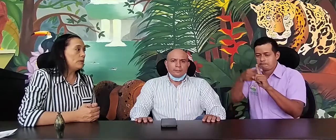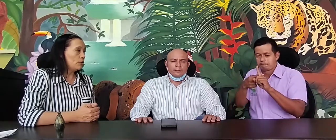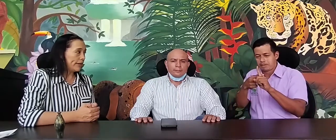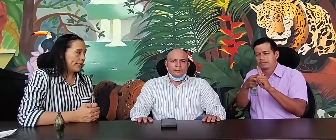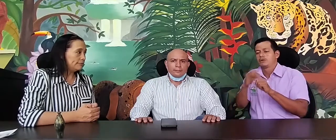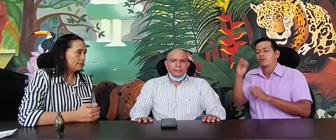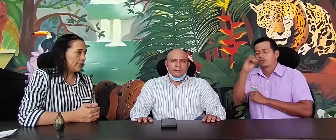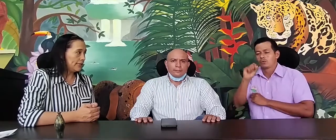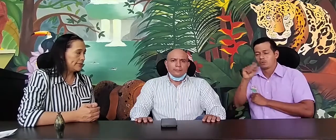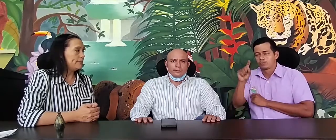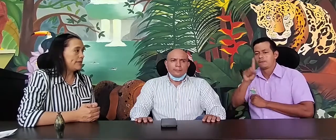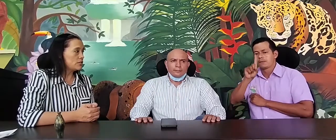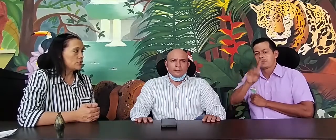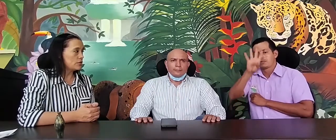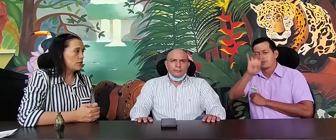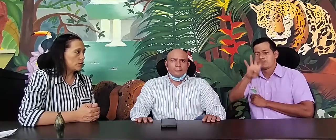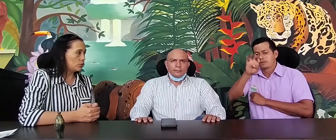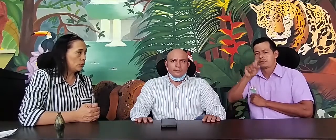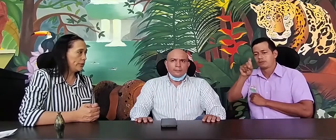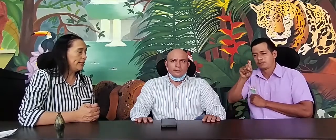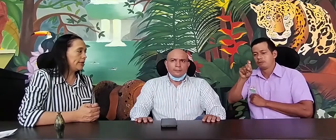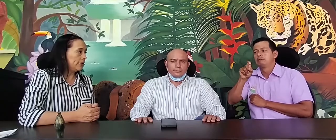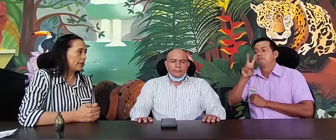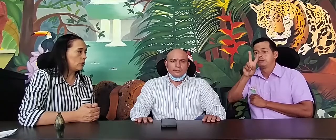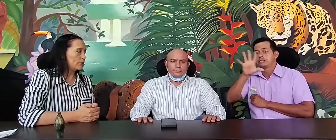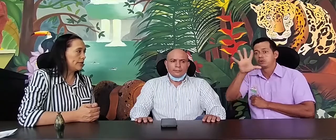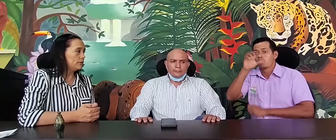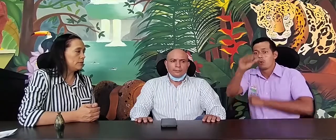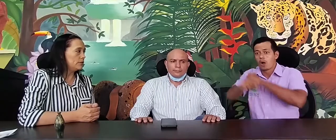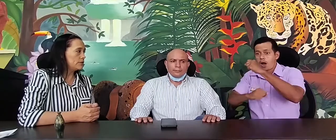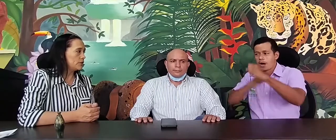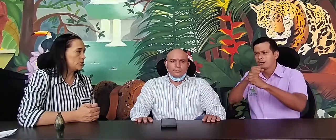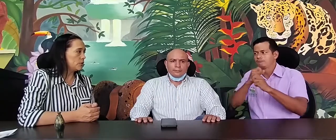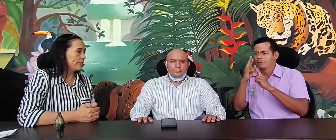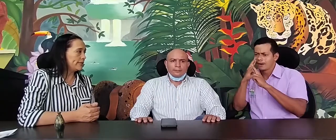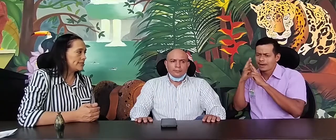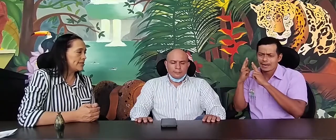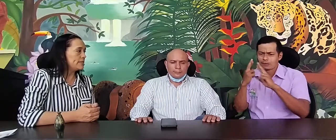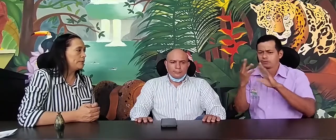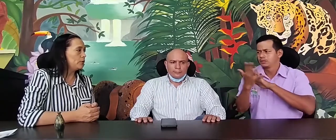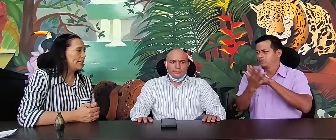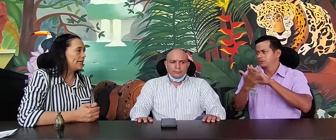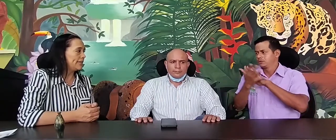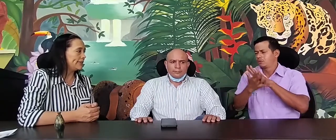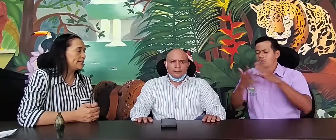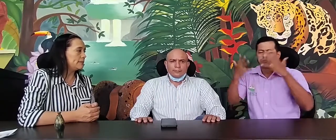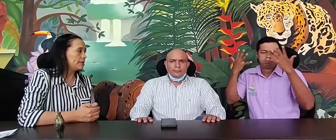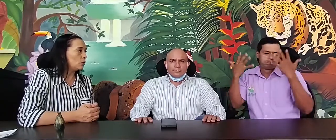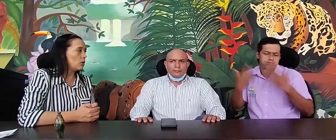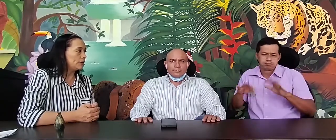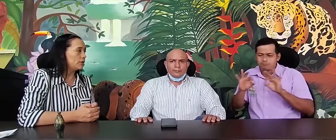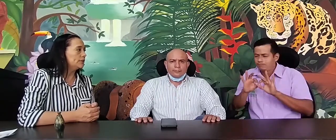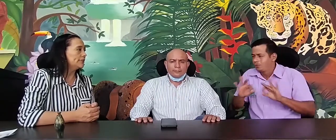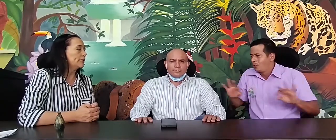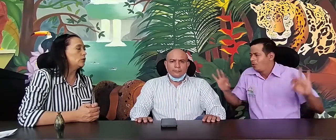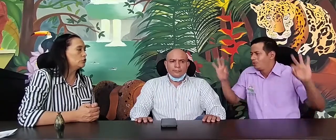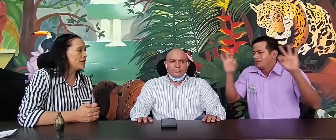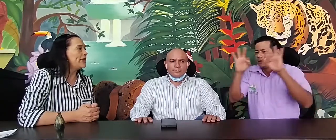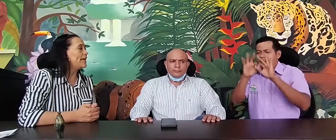Conmemorar este mes 11 de octubre, recordar que en 1996 se promulgó la ley 3.24, donde se reconoce a la